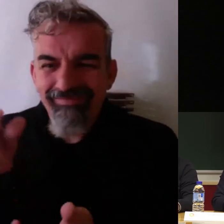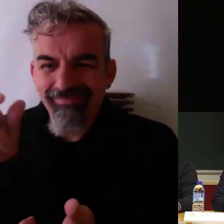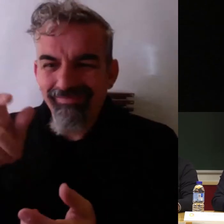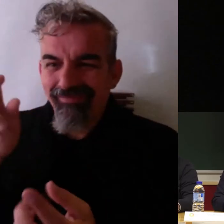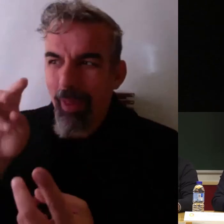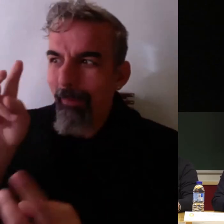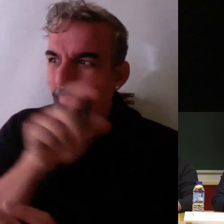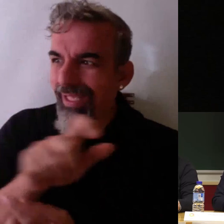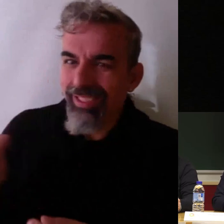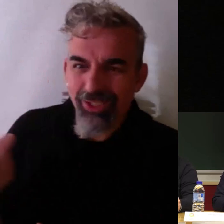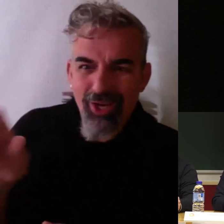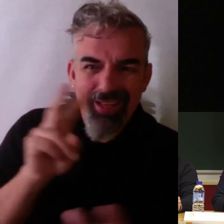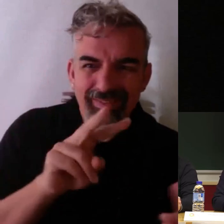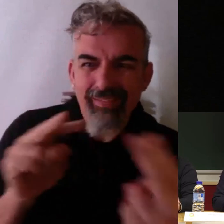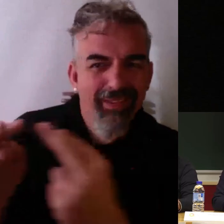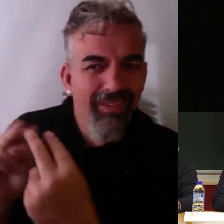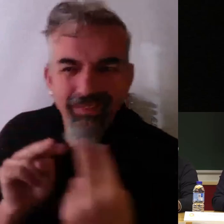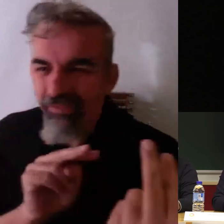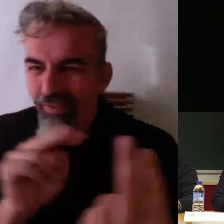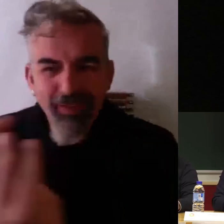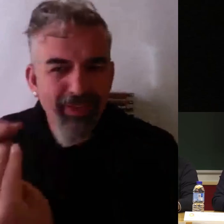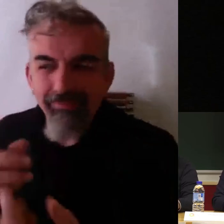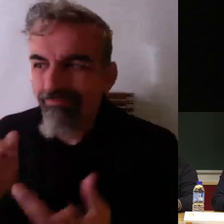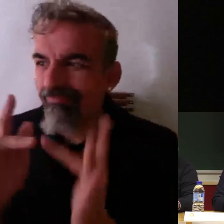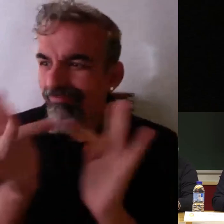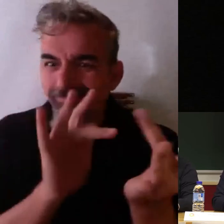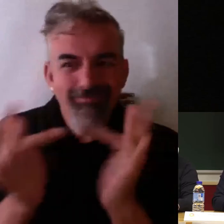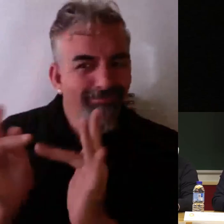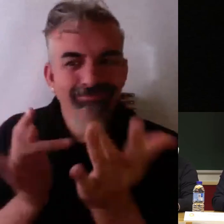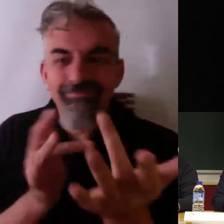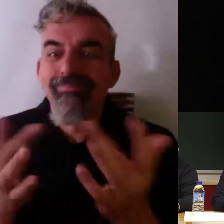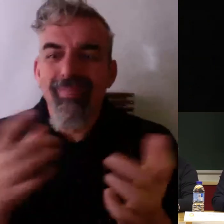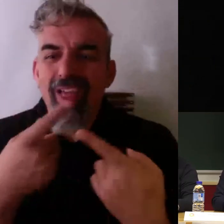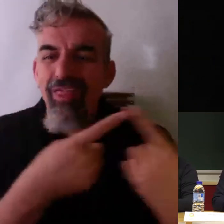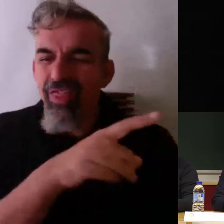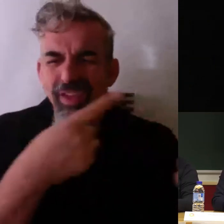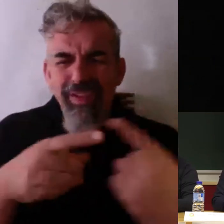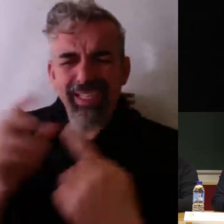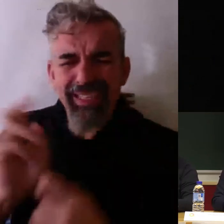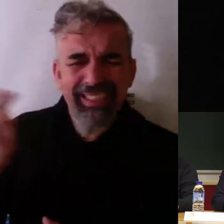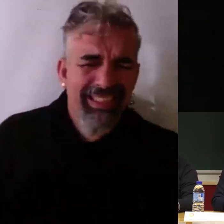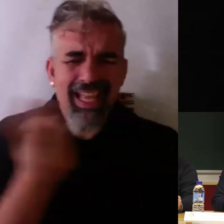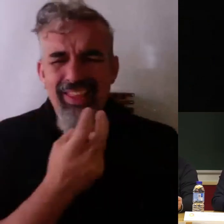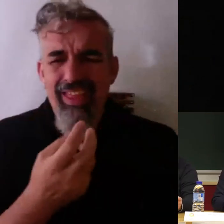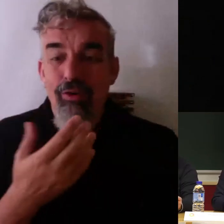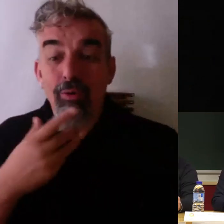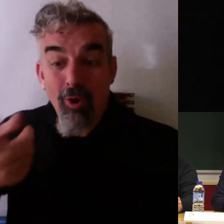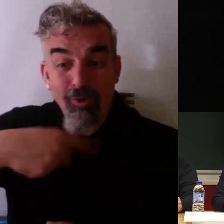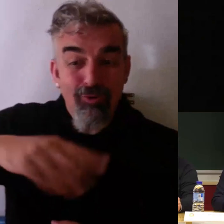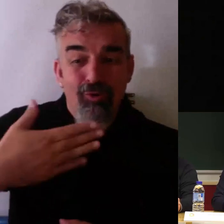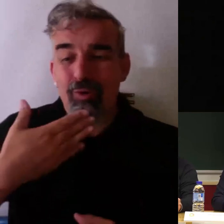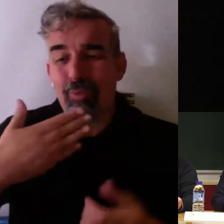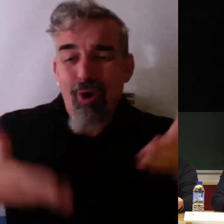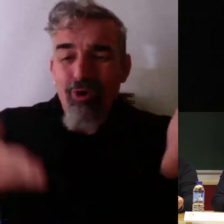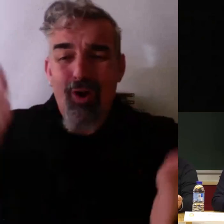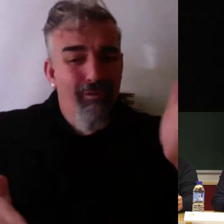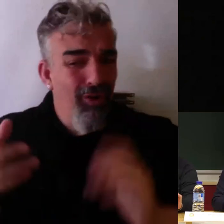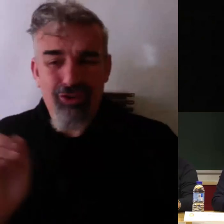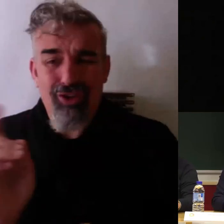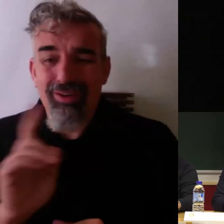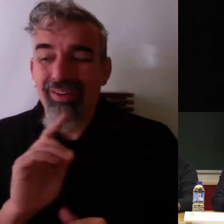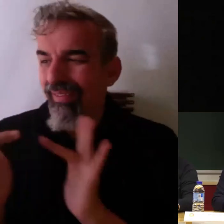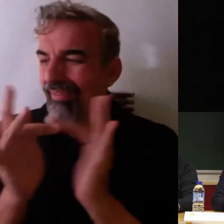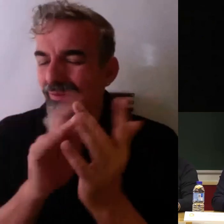la diversidad es extraordinaria aprendemos de todo el mundo entonces seamos diversos no somos robots ni todos debemos hacer lo mismo cada uno debe hacer a su manera